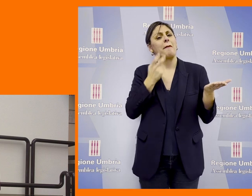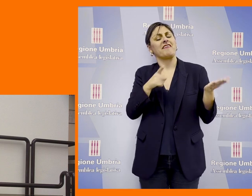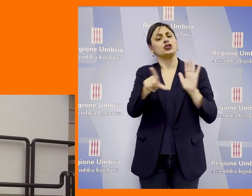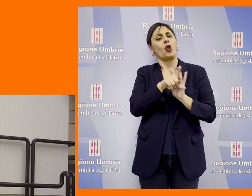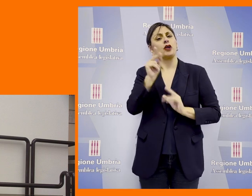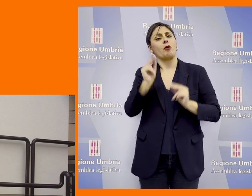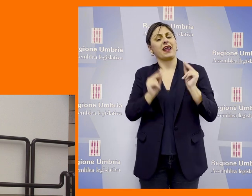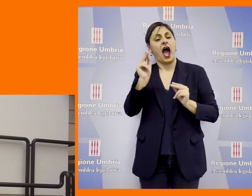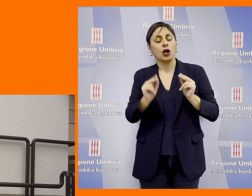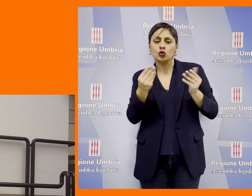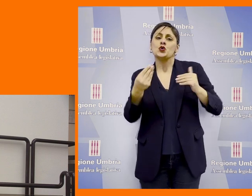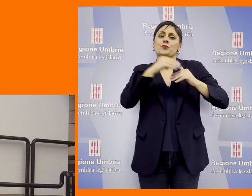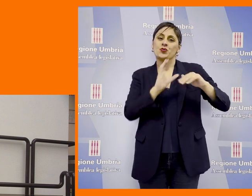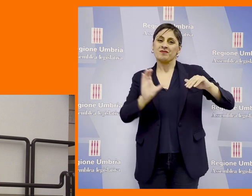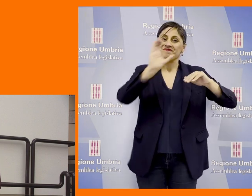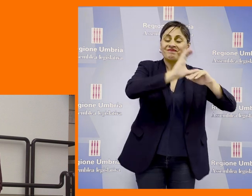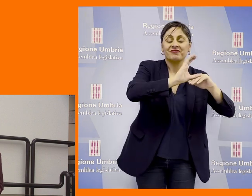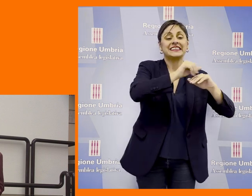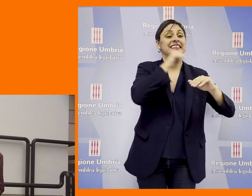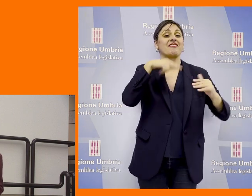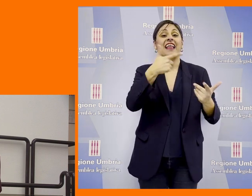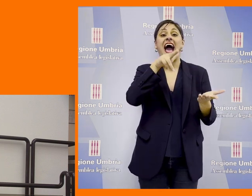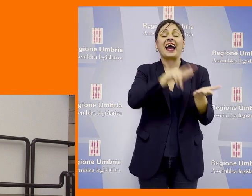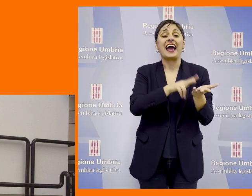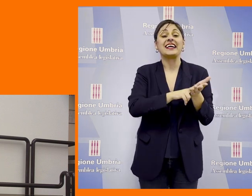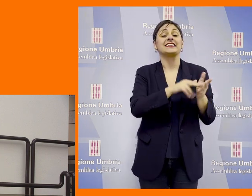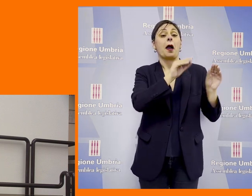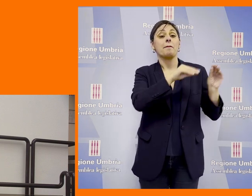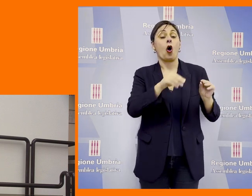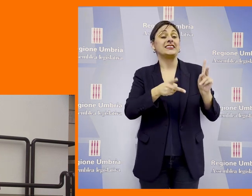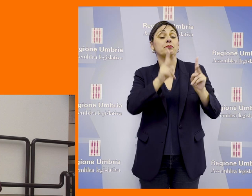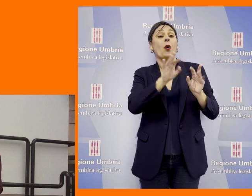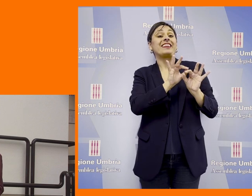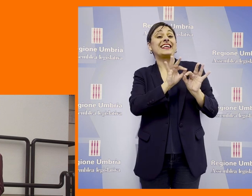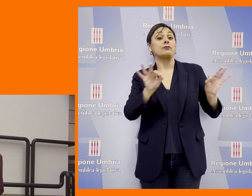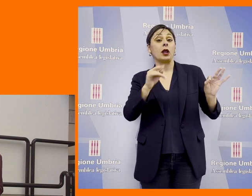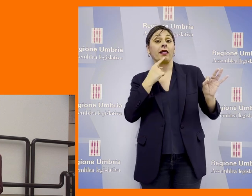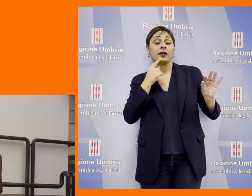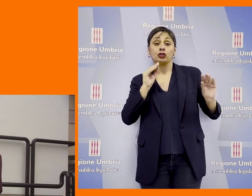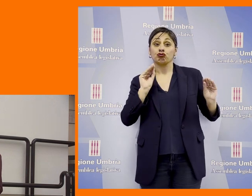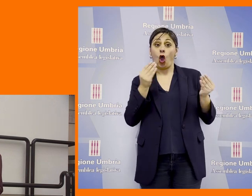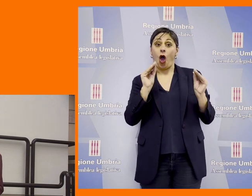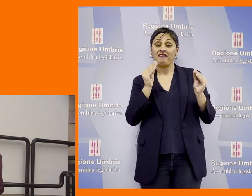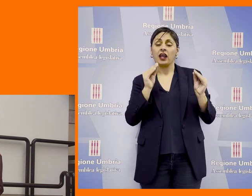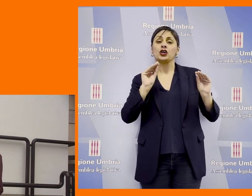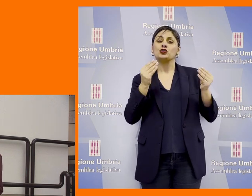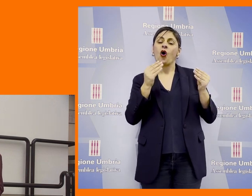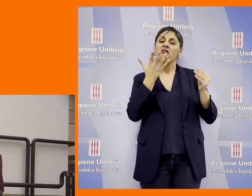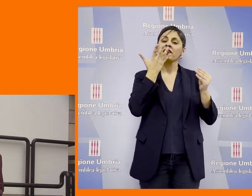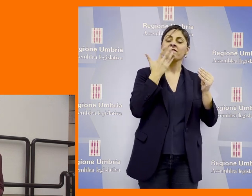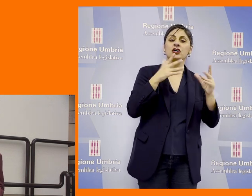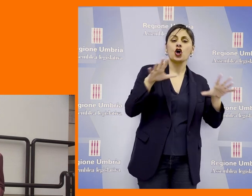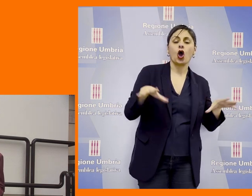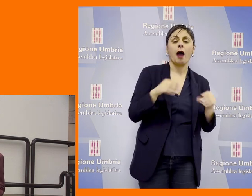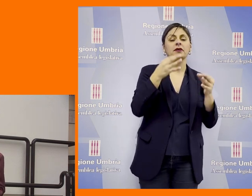a quelle previste dalla legge di bilancio affinché si possano garantire maggiori posti a disposizione dei giovani che decidono